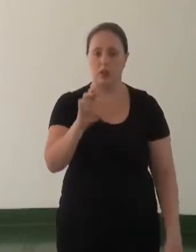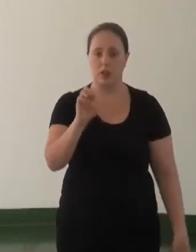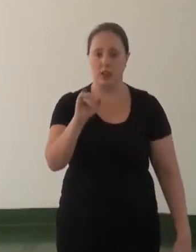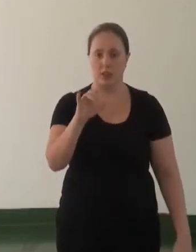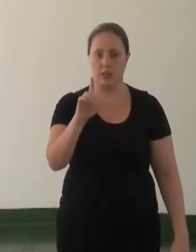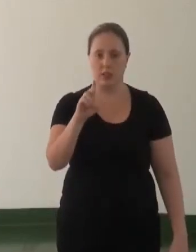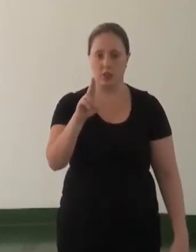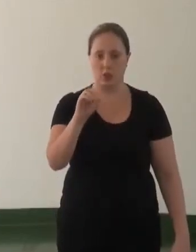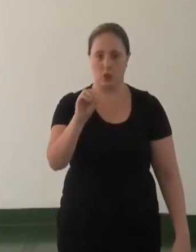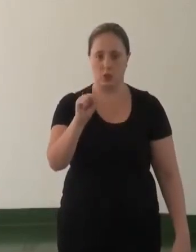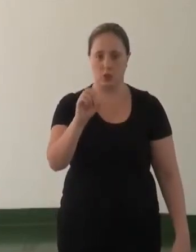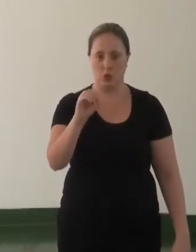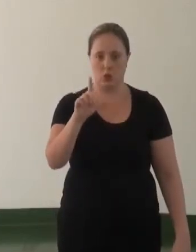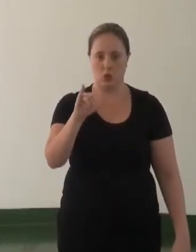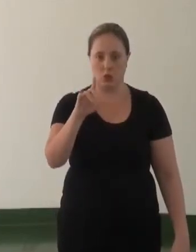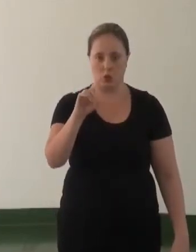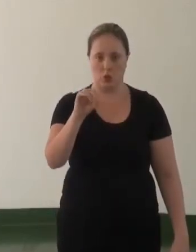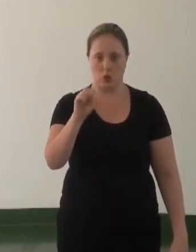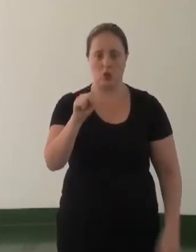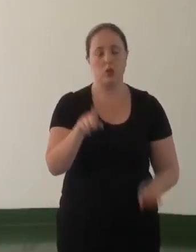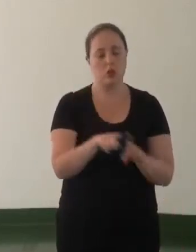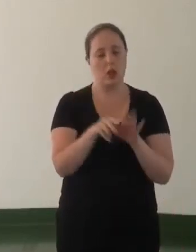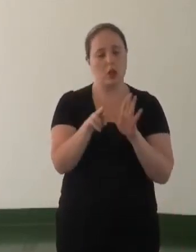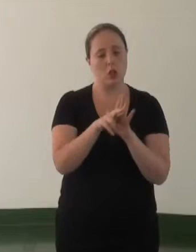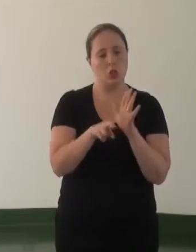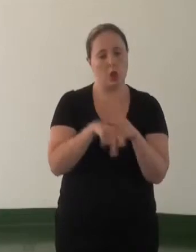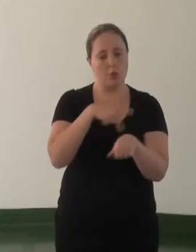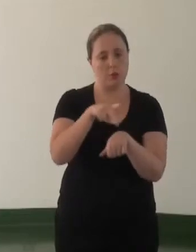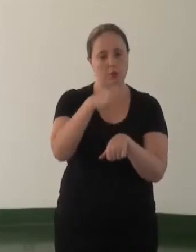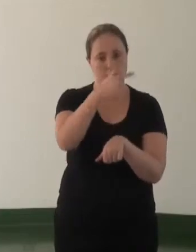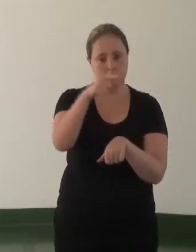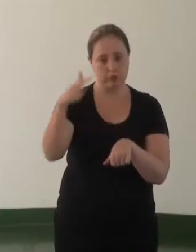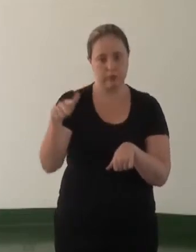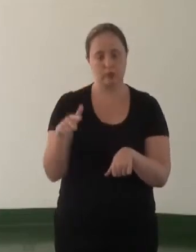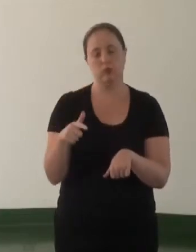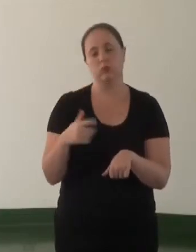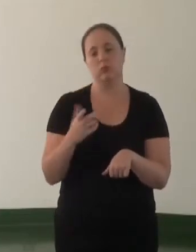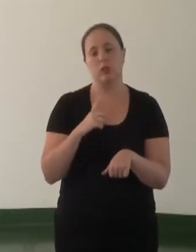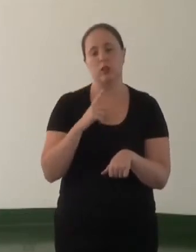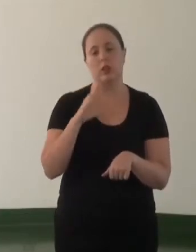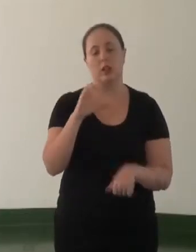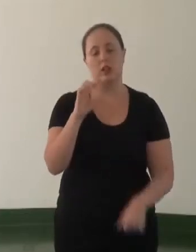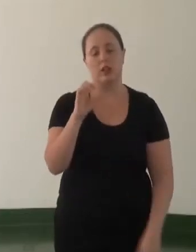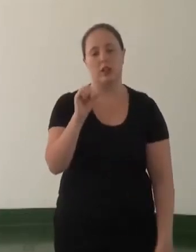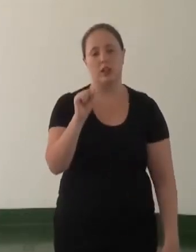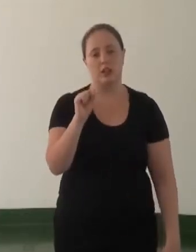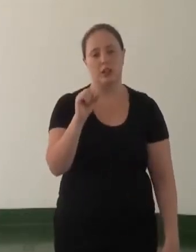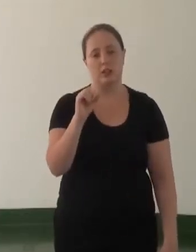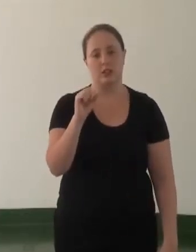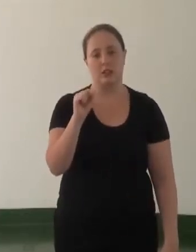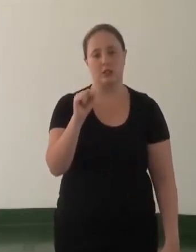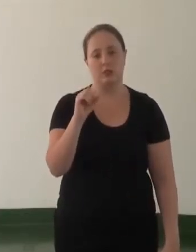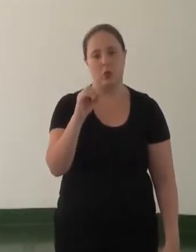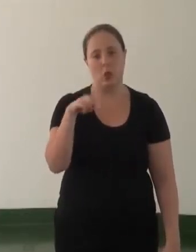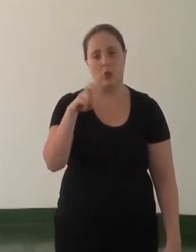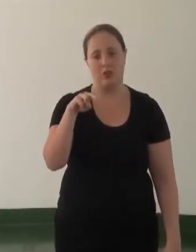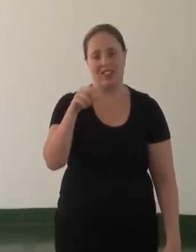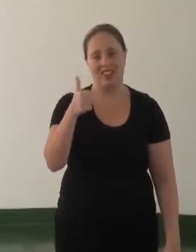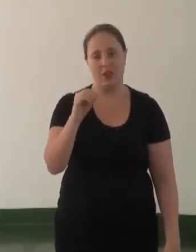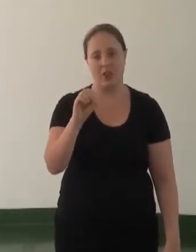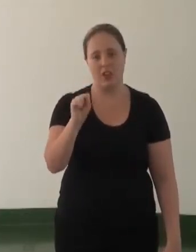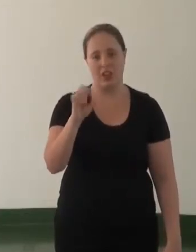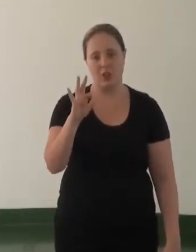sólidos e normas internacionais. Destacamos aí a Convenção de Estocolmo. No sentido de que